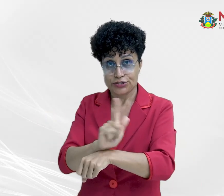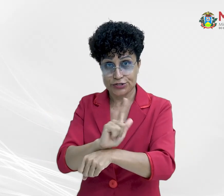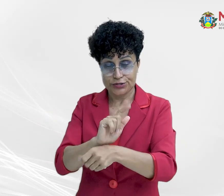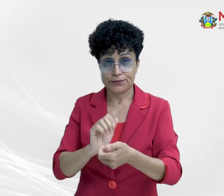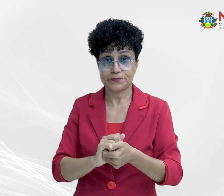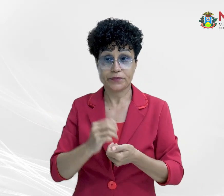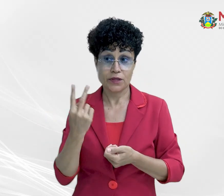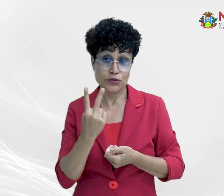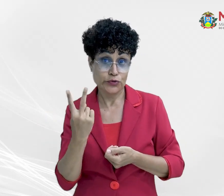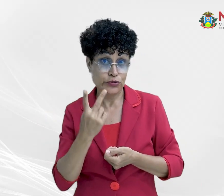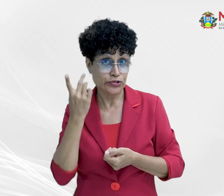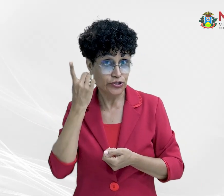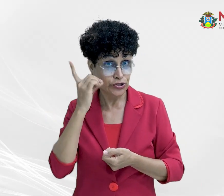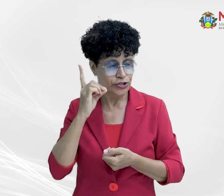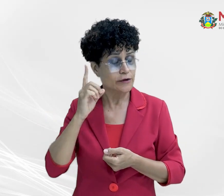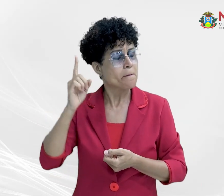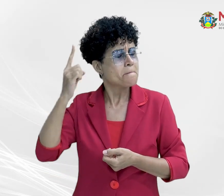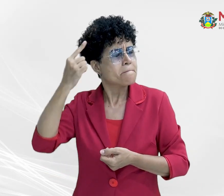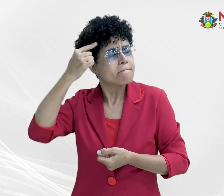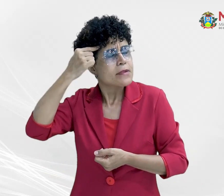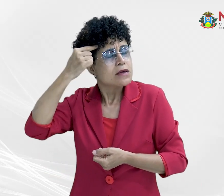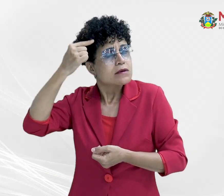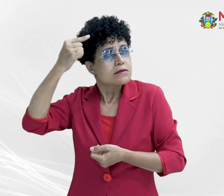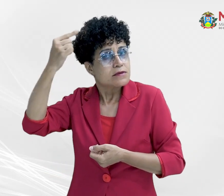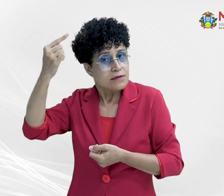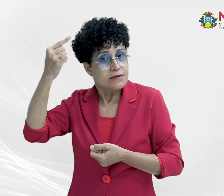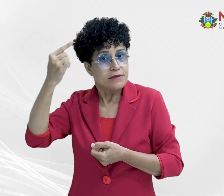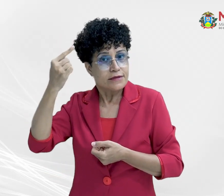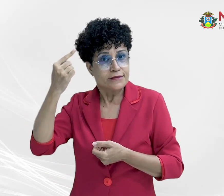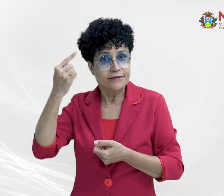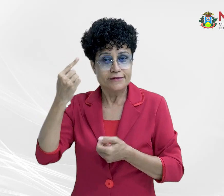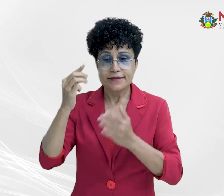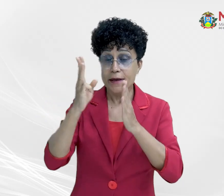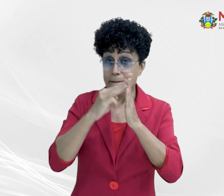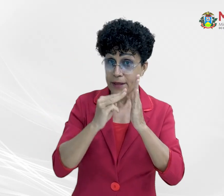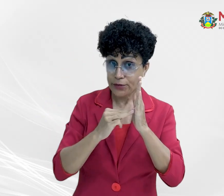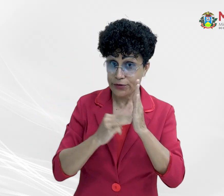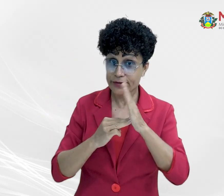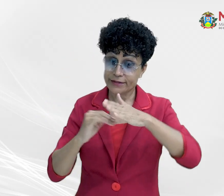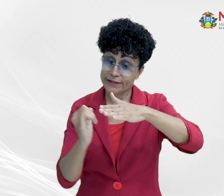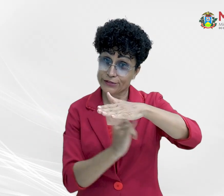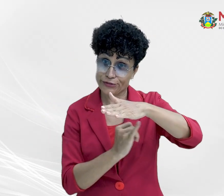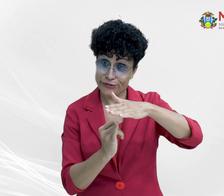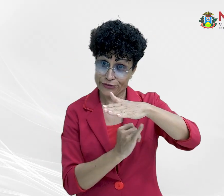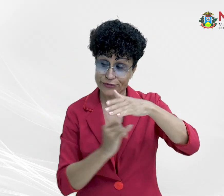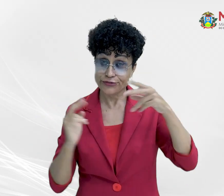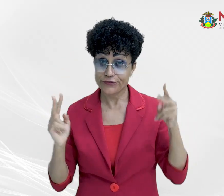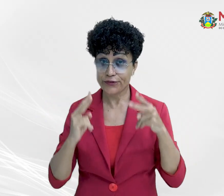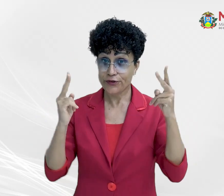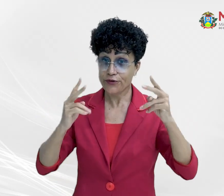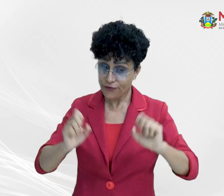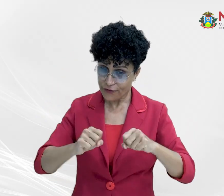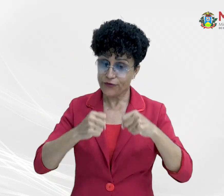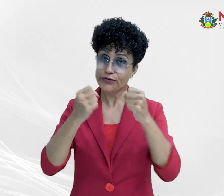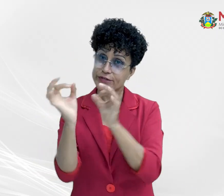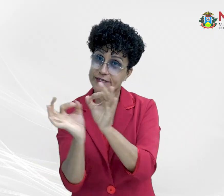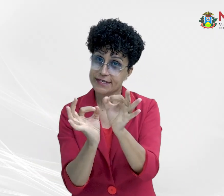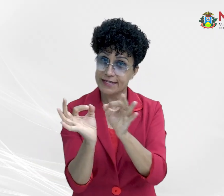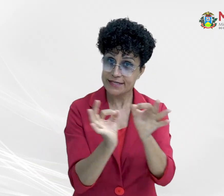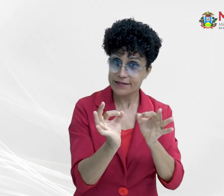dias, vamos pensar e repensar a cadeia de valor da nossa instituição para fortalecermos ainda mais o nosso planejamento, destacou a